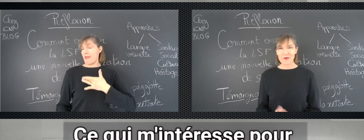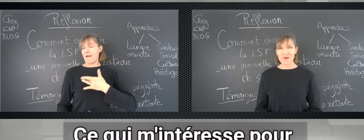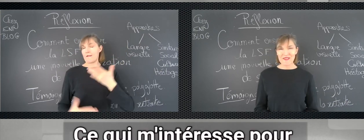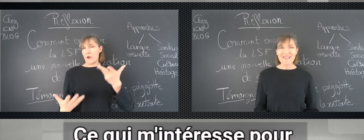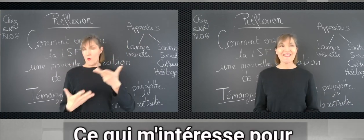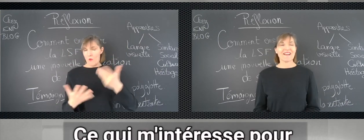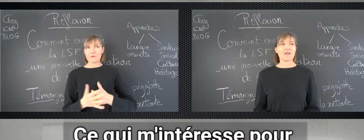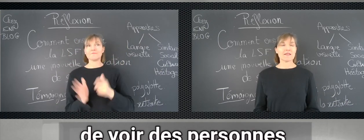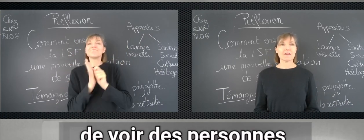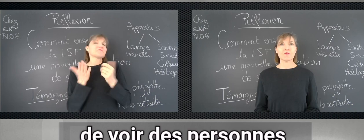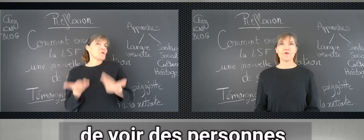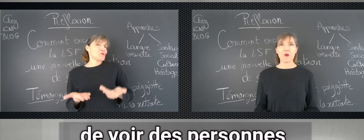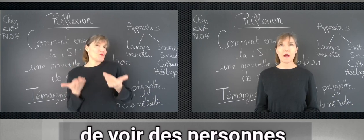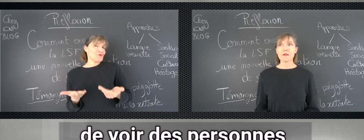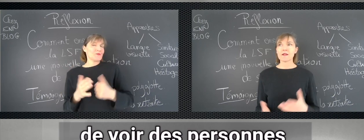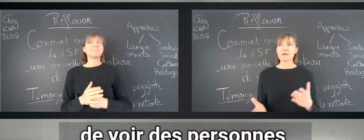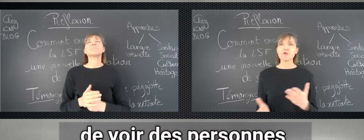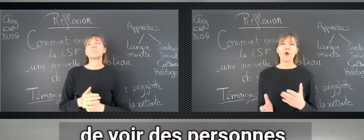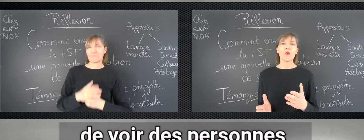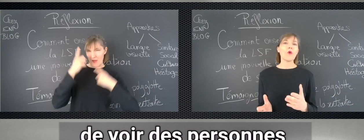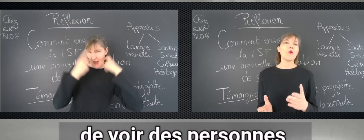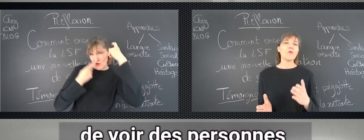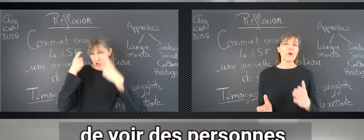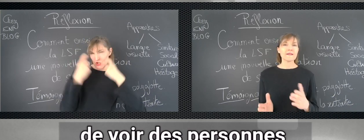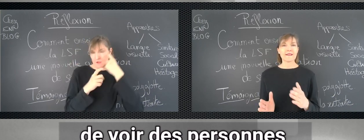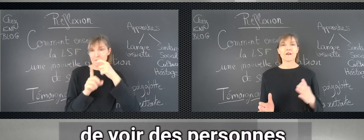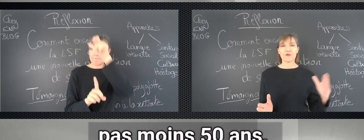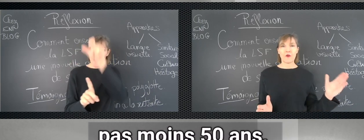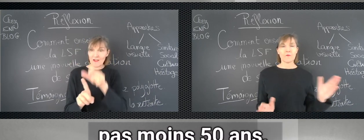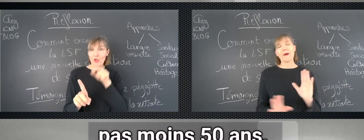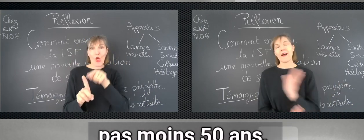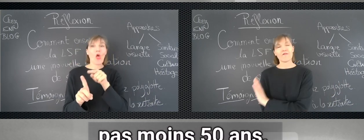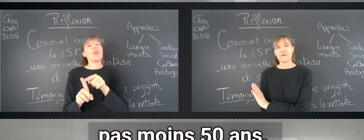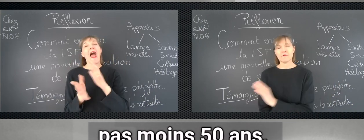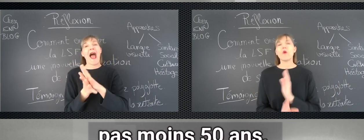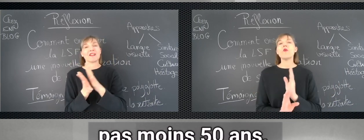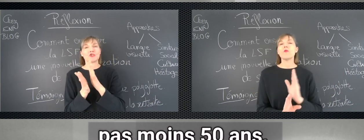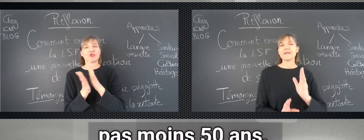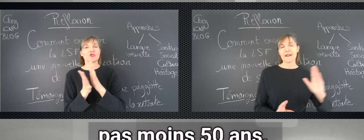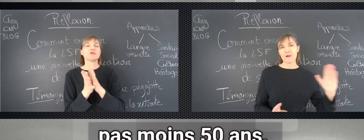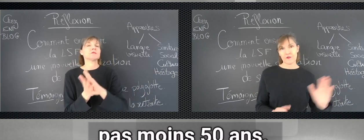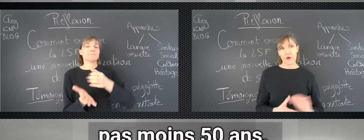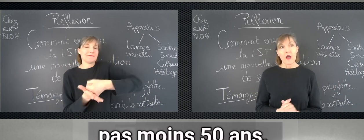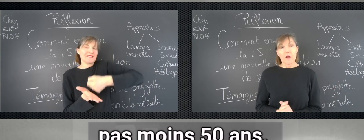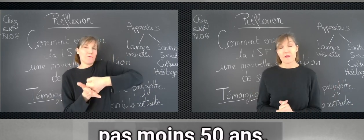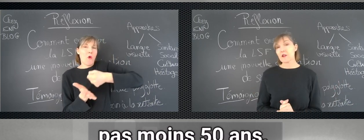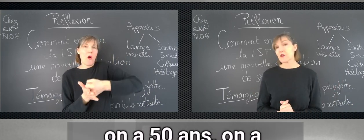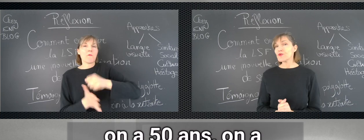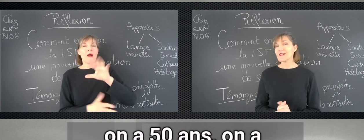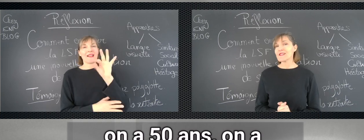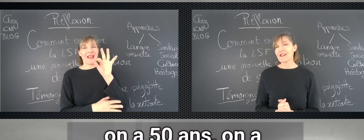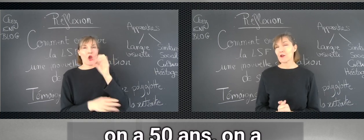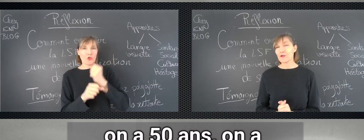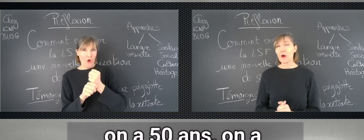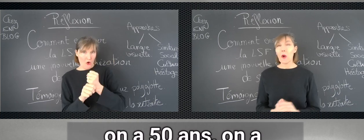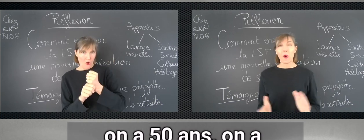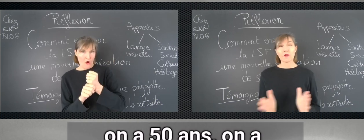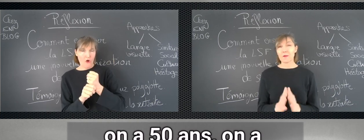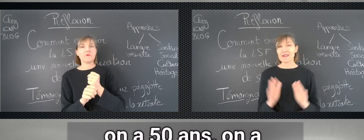'hui, c'est de voir des personnes qui ont au moins 50 ans, pas avant, au moins 50 ans. Parce que quand on a 50 ans, on a passé